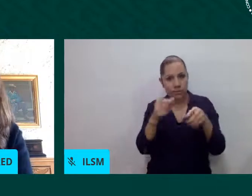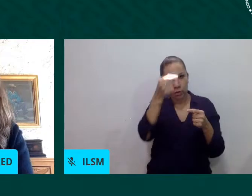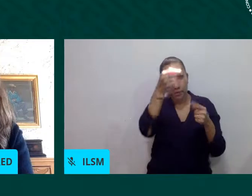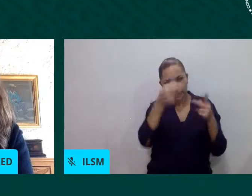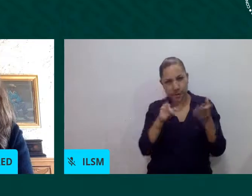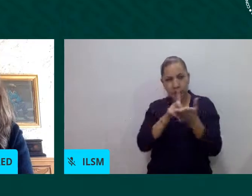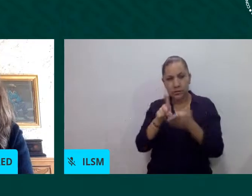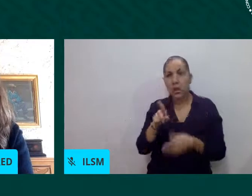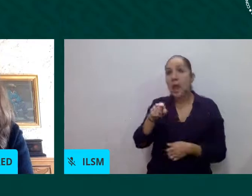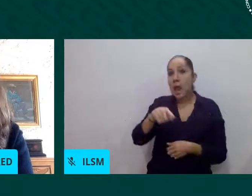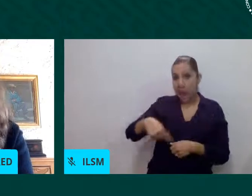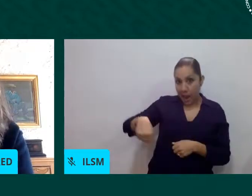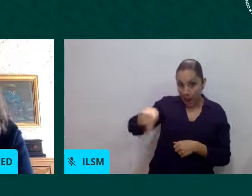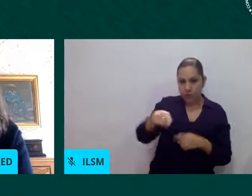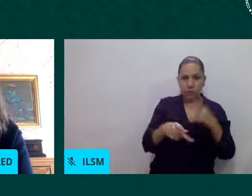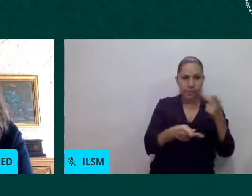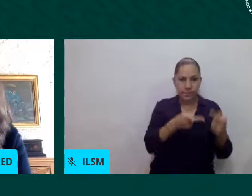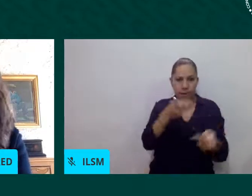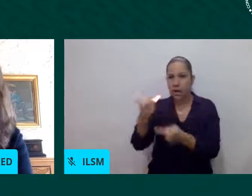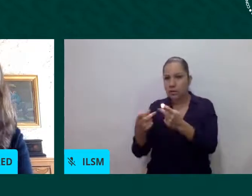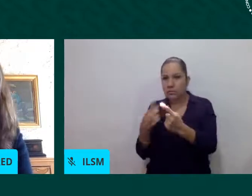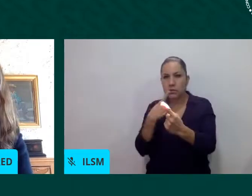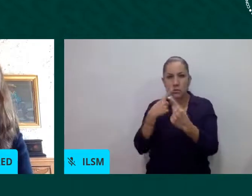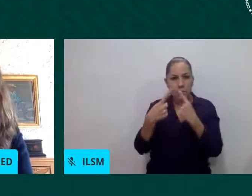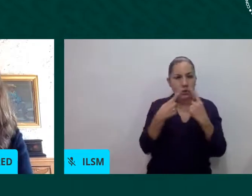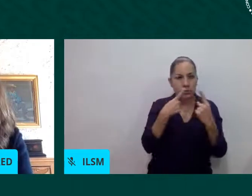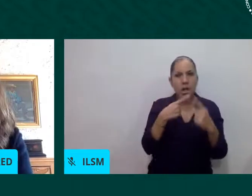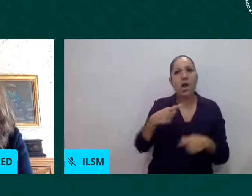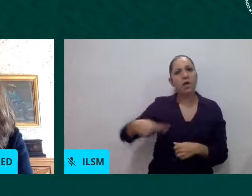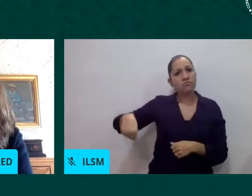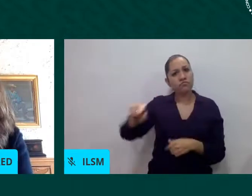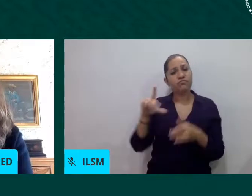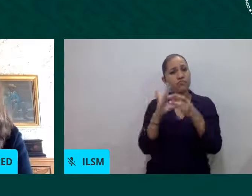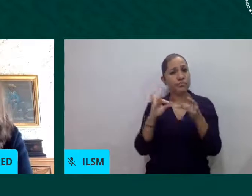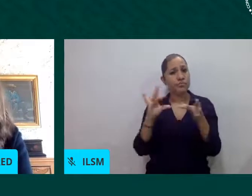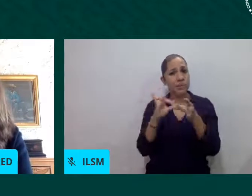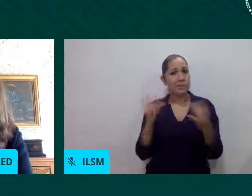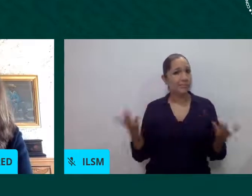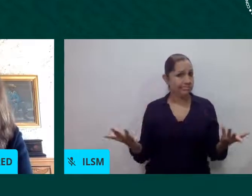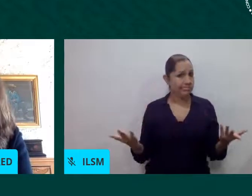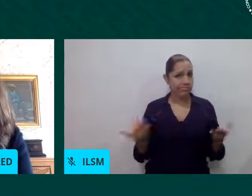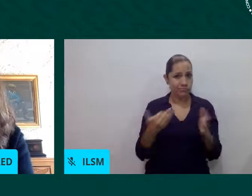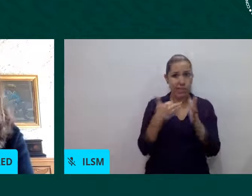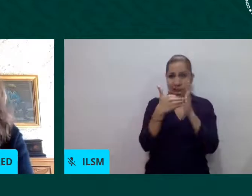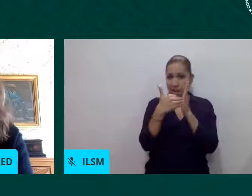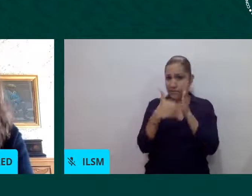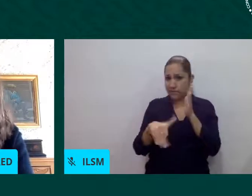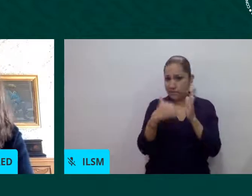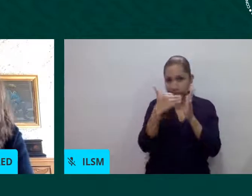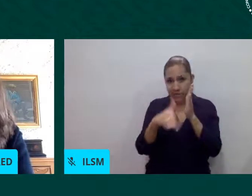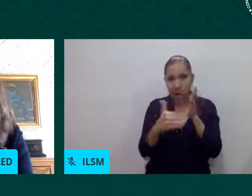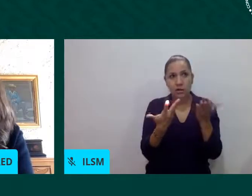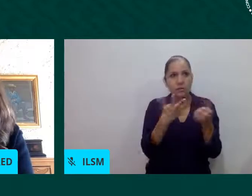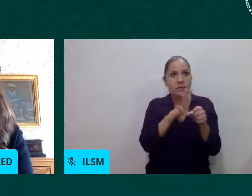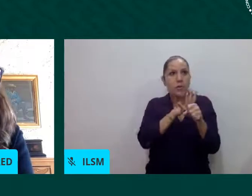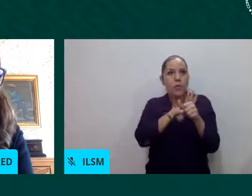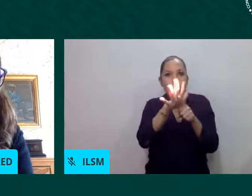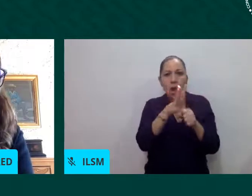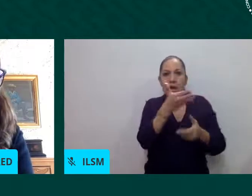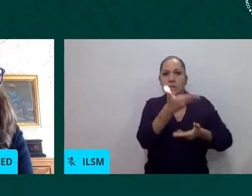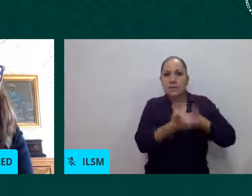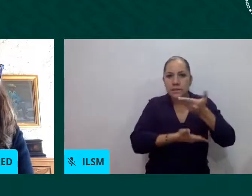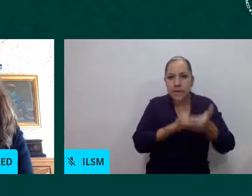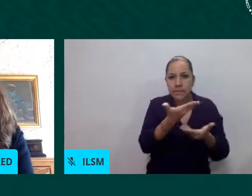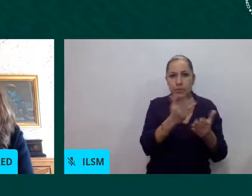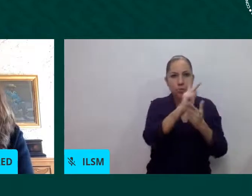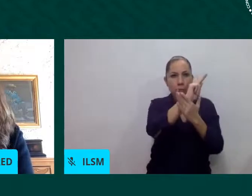falta documentación para acceder a los servicios y programas y, por ende, a muchos de sus derechos, incluyendo, por supuesto, el derecho